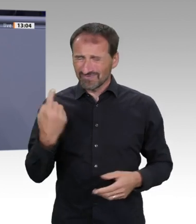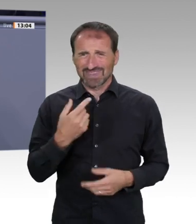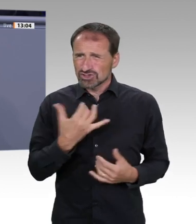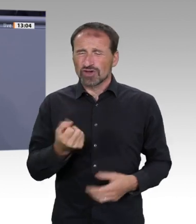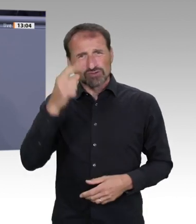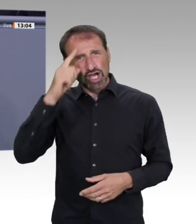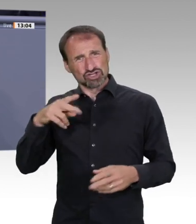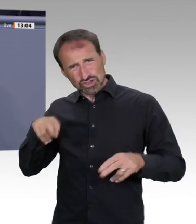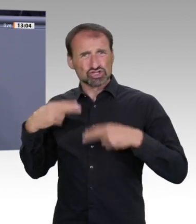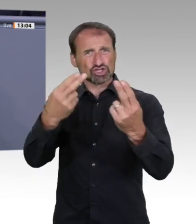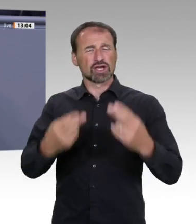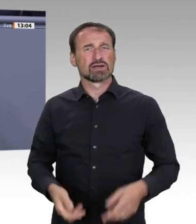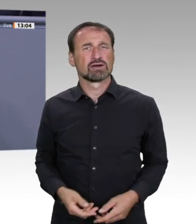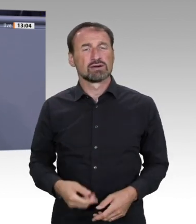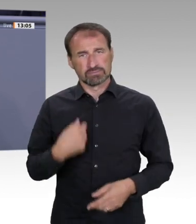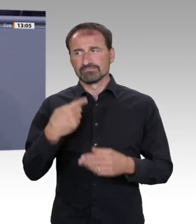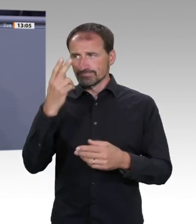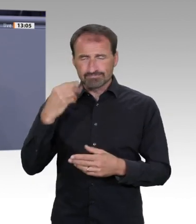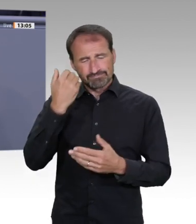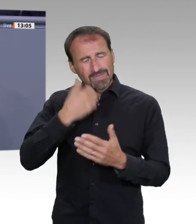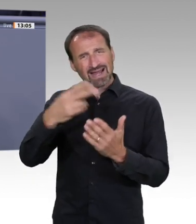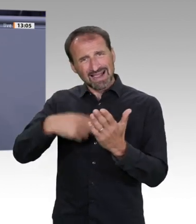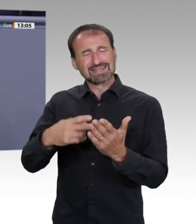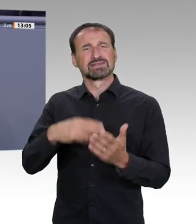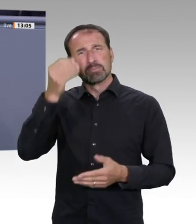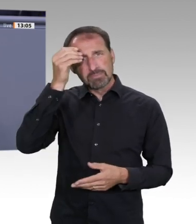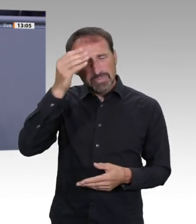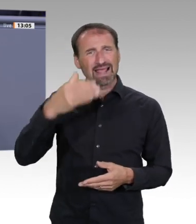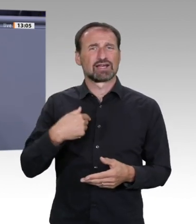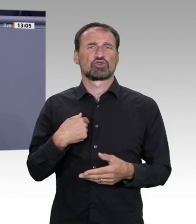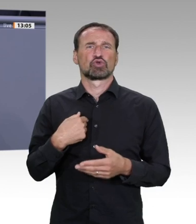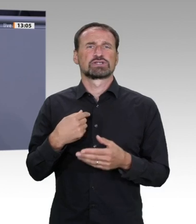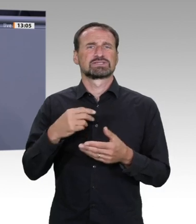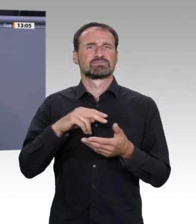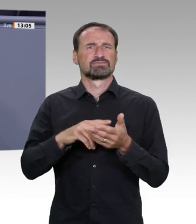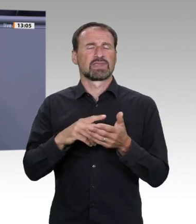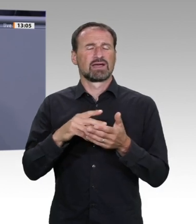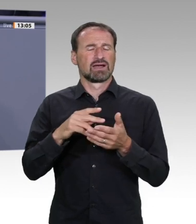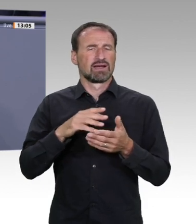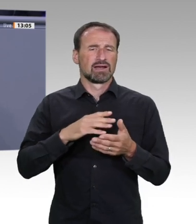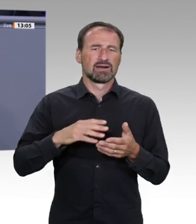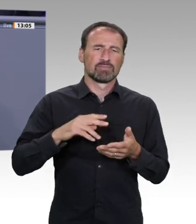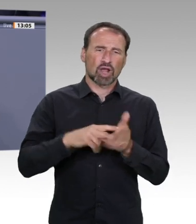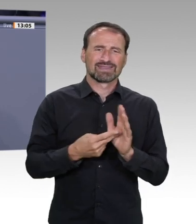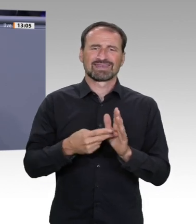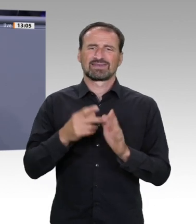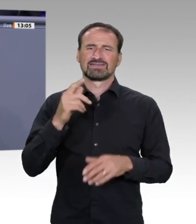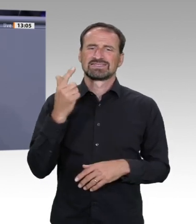.0, Digitalpakt 2.0, Exzellenzinitiative berufliche Bildung, Mitleif-BAföG,